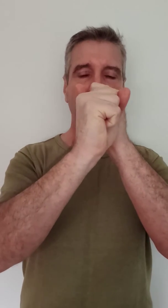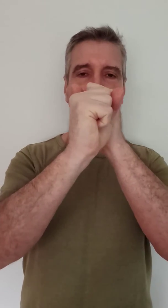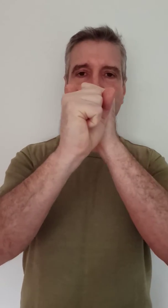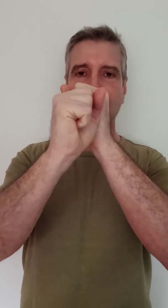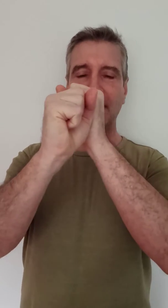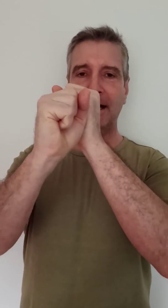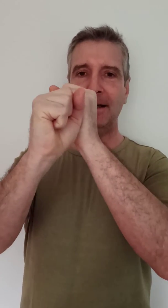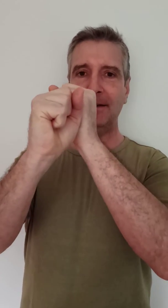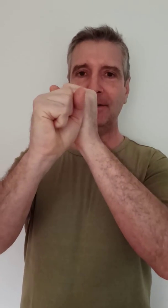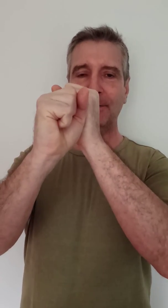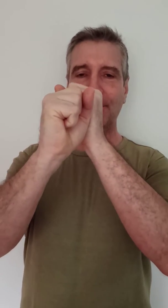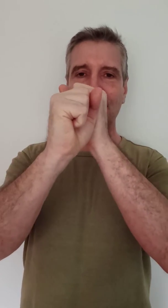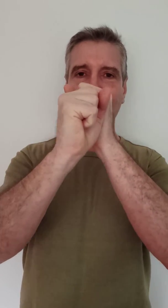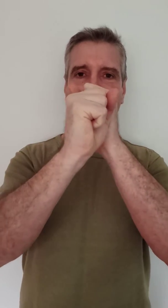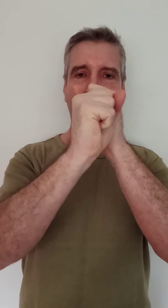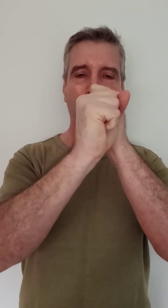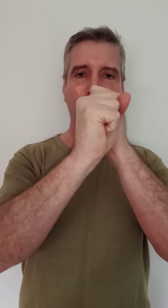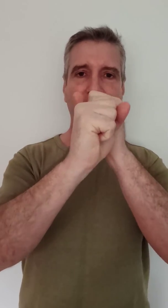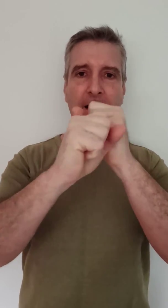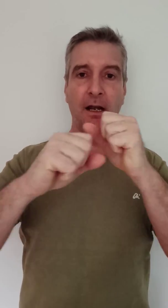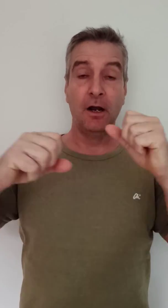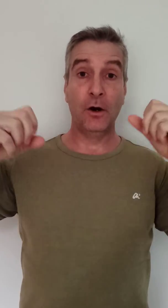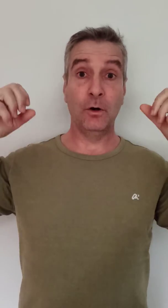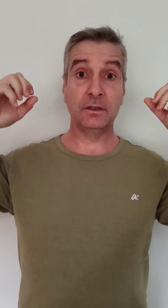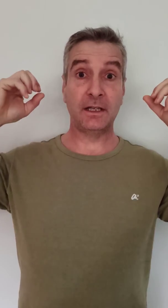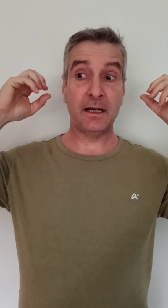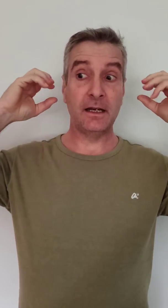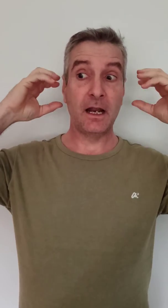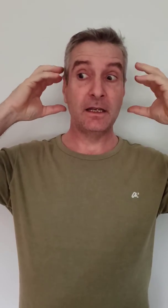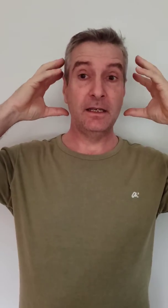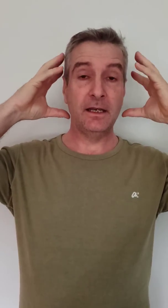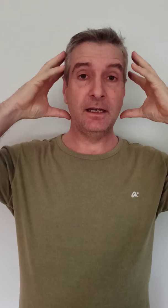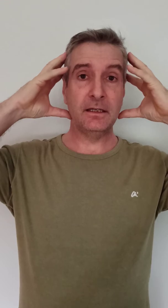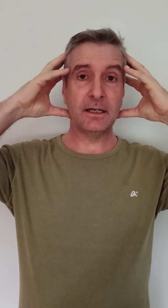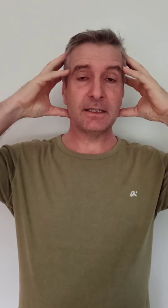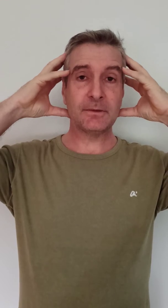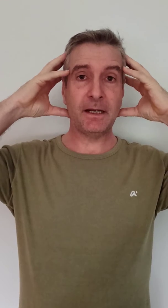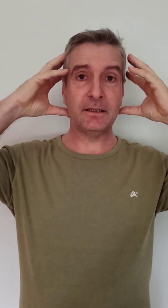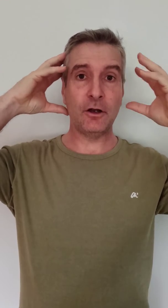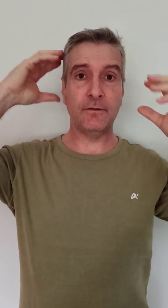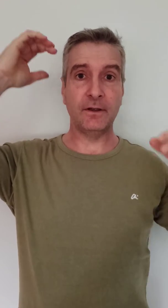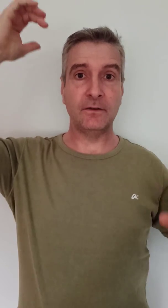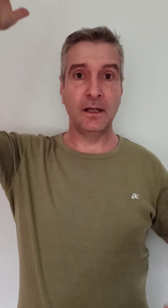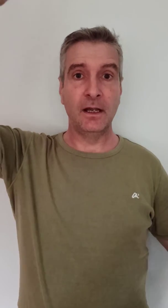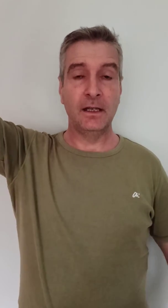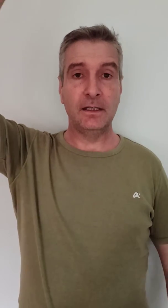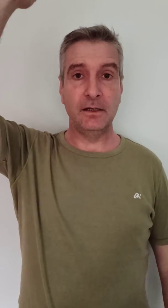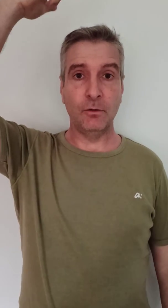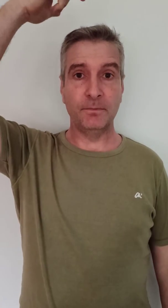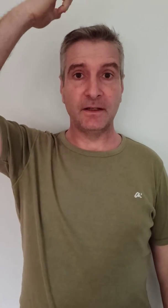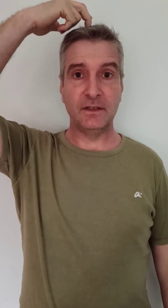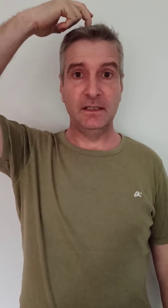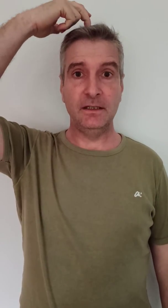Alles hier oben drin. Und dann hier innen ganz weit geöffnet. Hier oben das I,